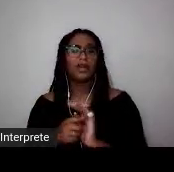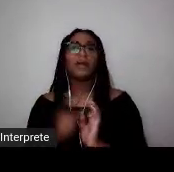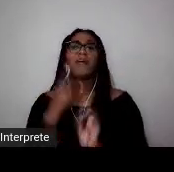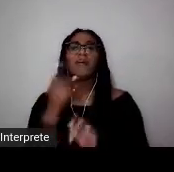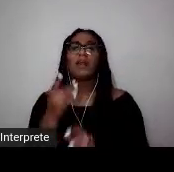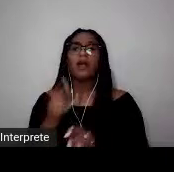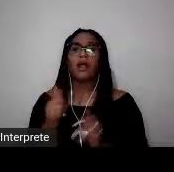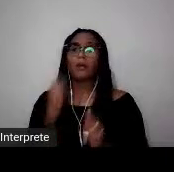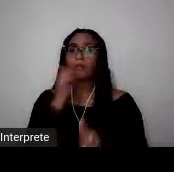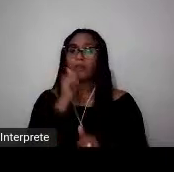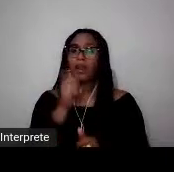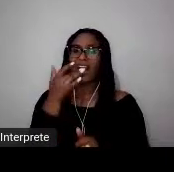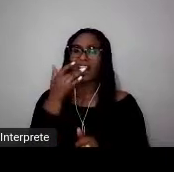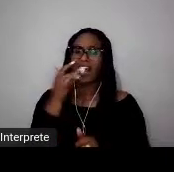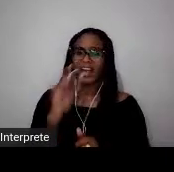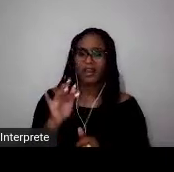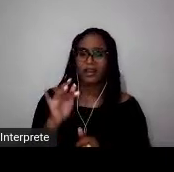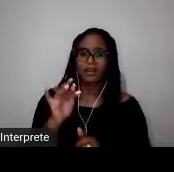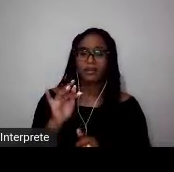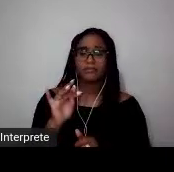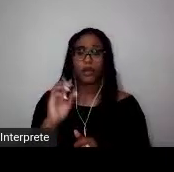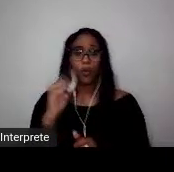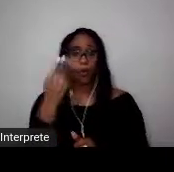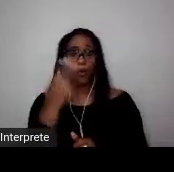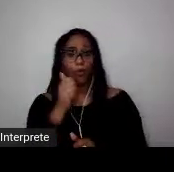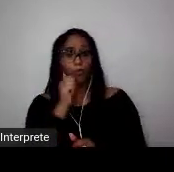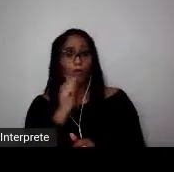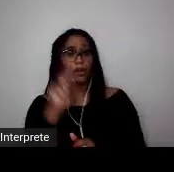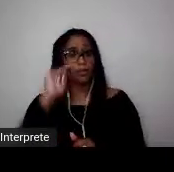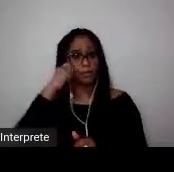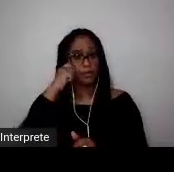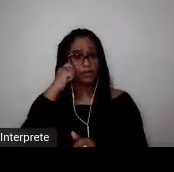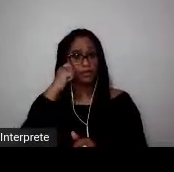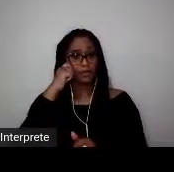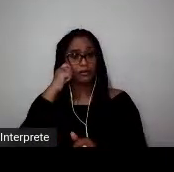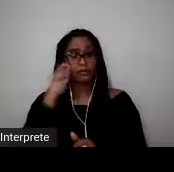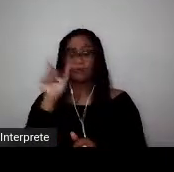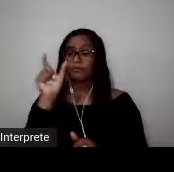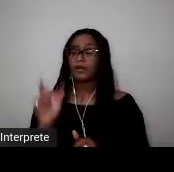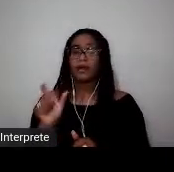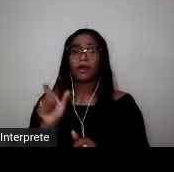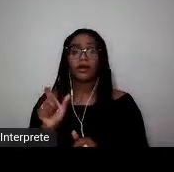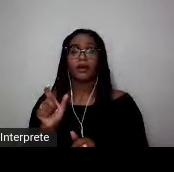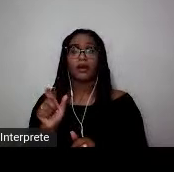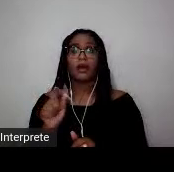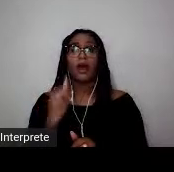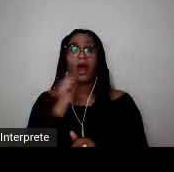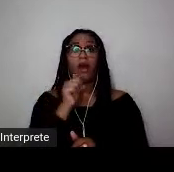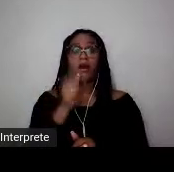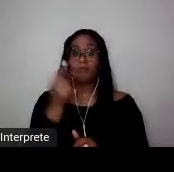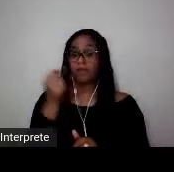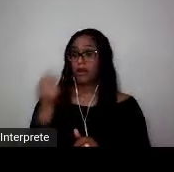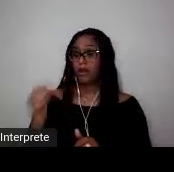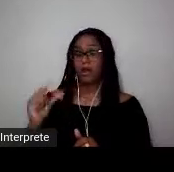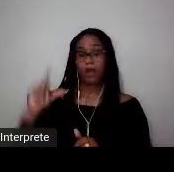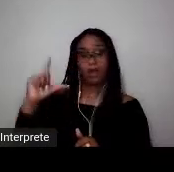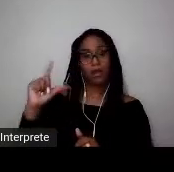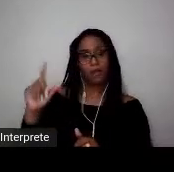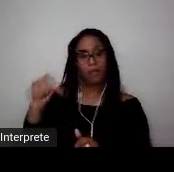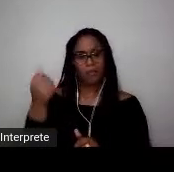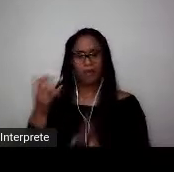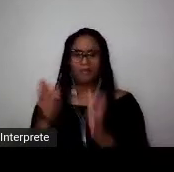lei? Ou as mulheres negras? As mulheres das classes econômicas mais baixas ou mais altas? Várias questões, né?